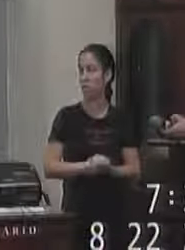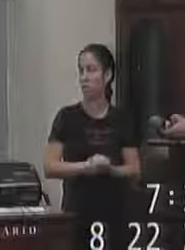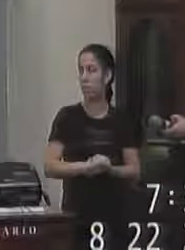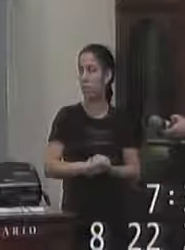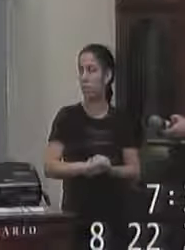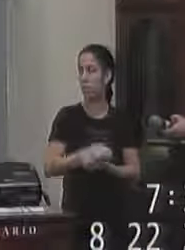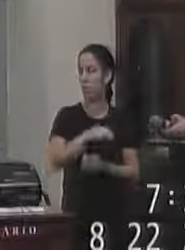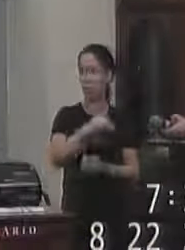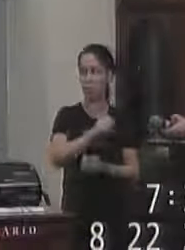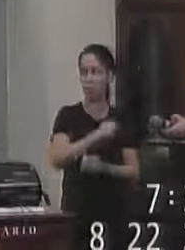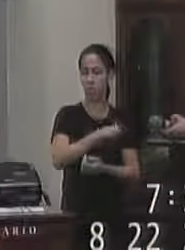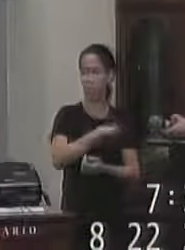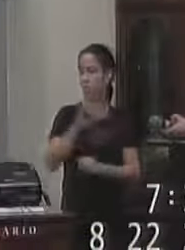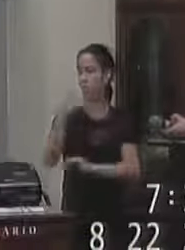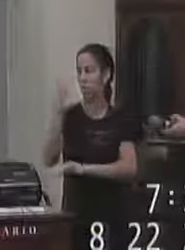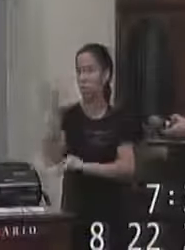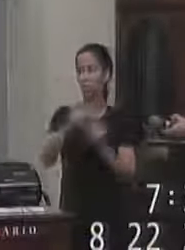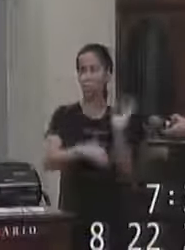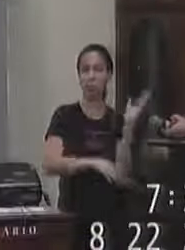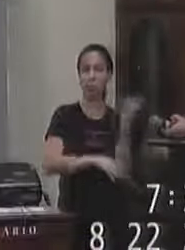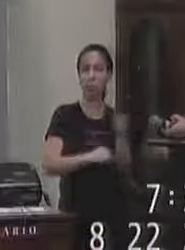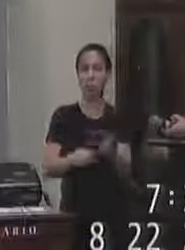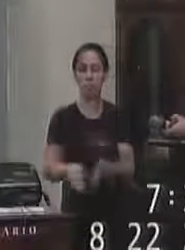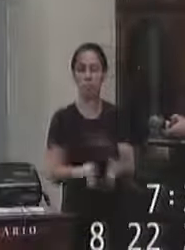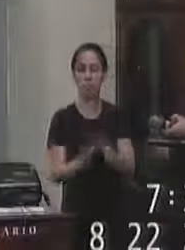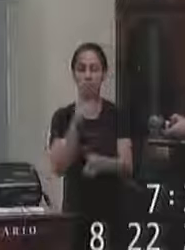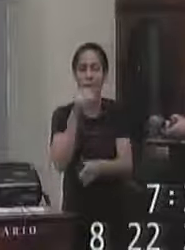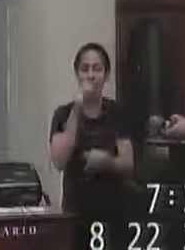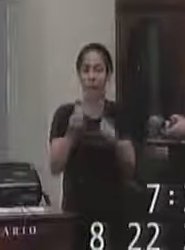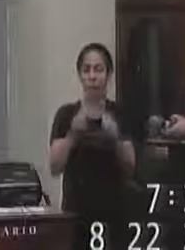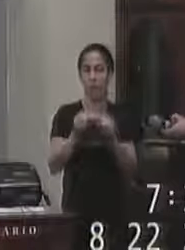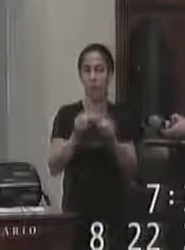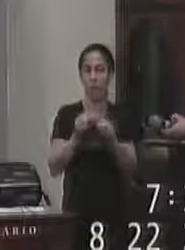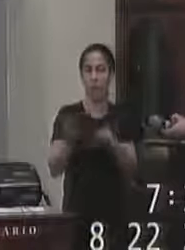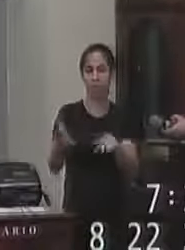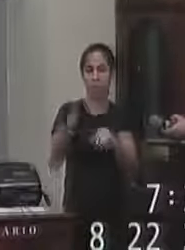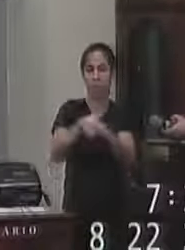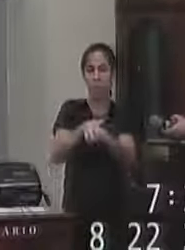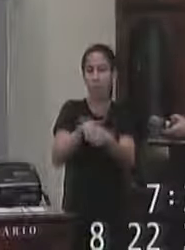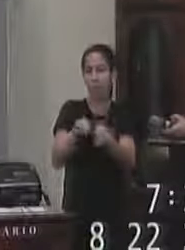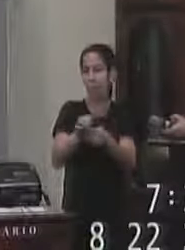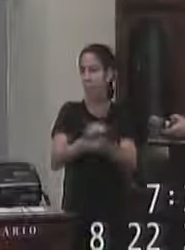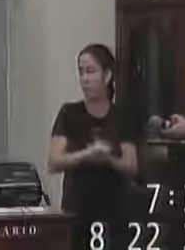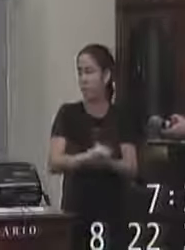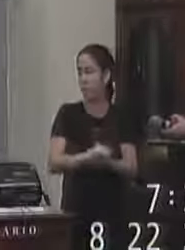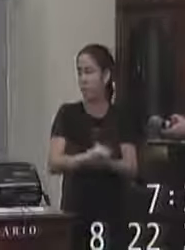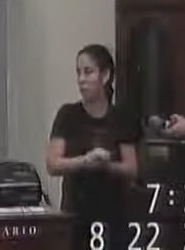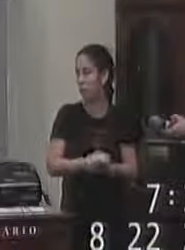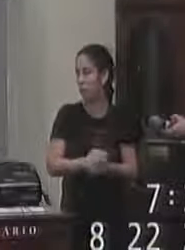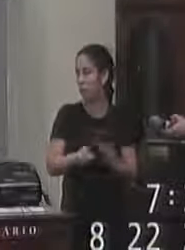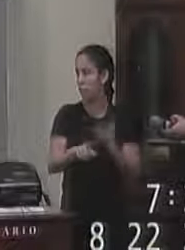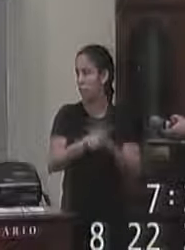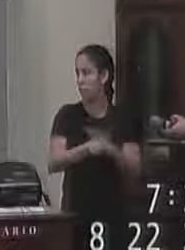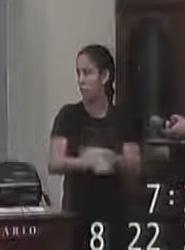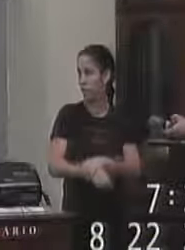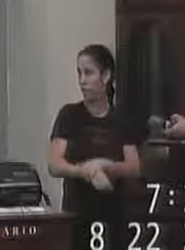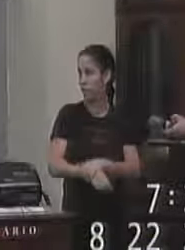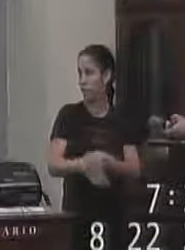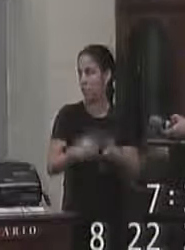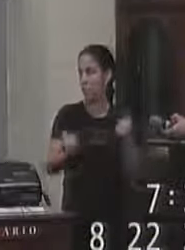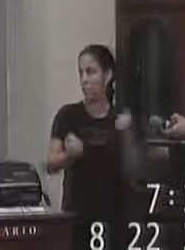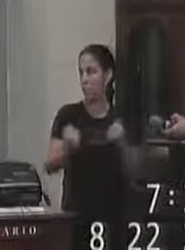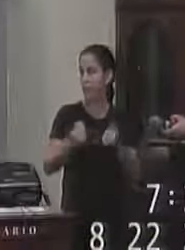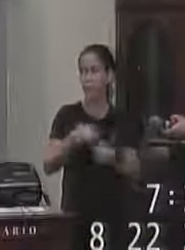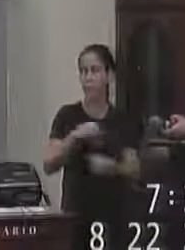dos mananciais das nascentes você não vê a moral e cívica incluindo a lei do trânsito as